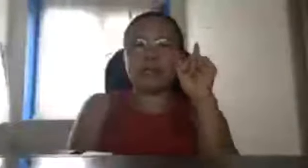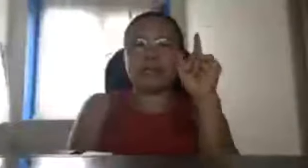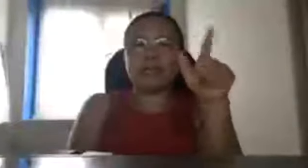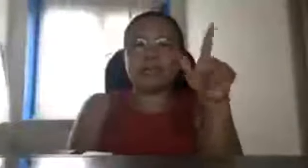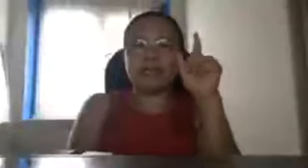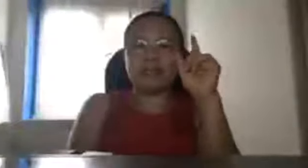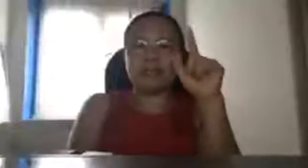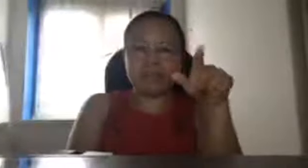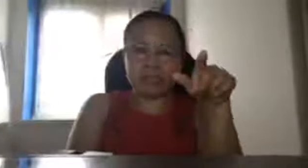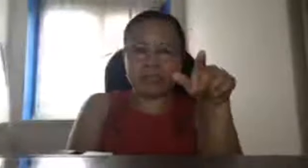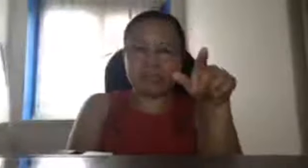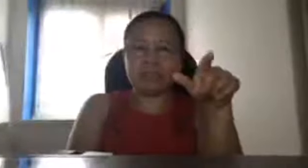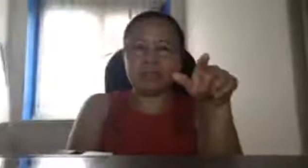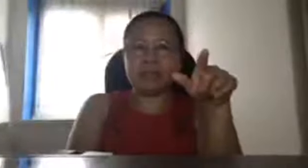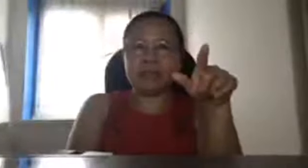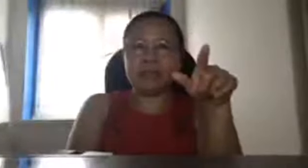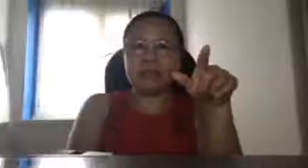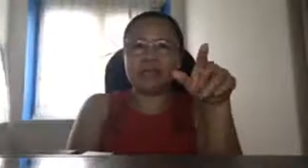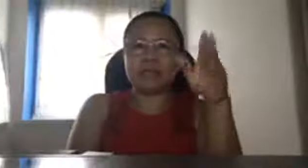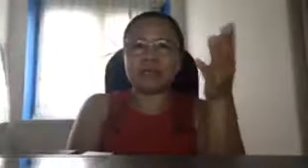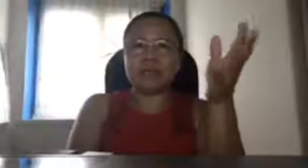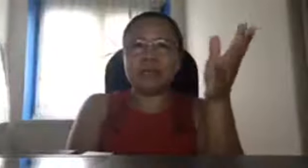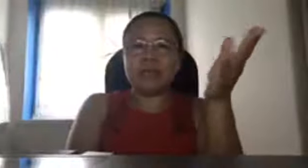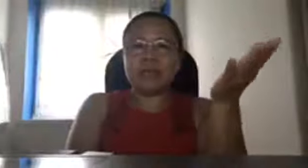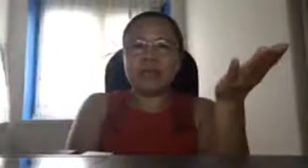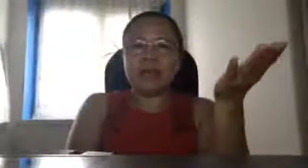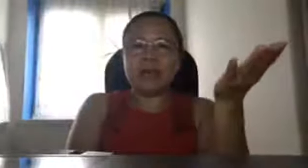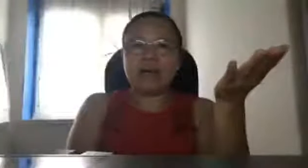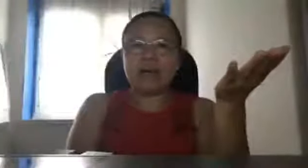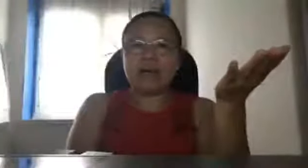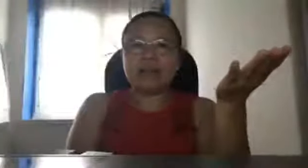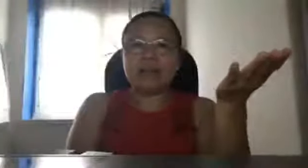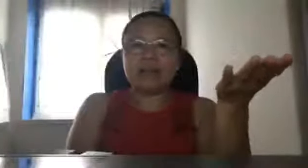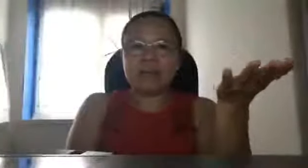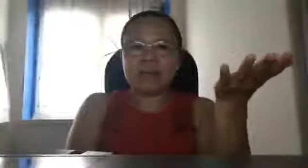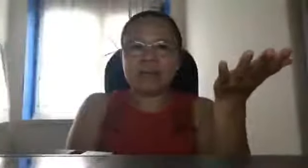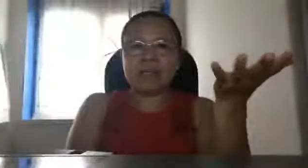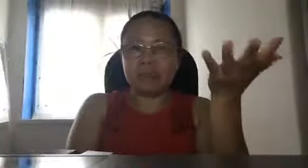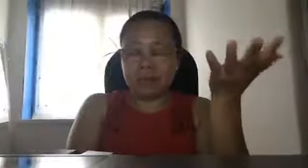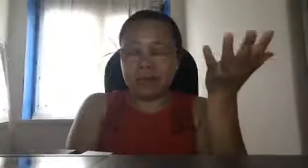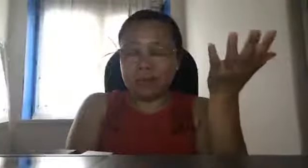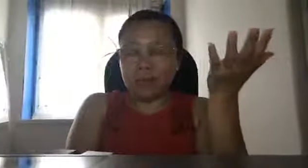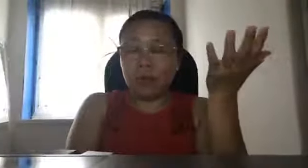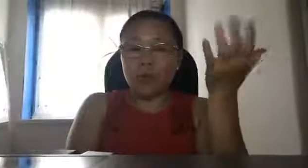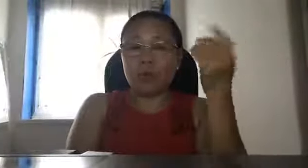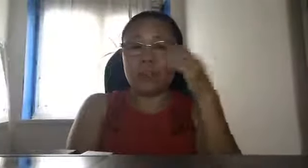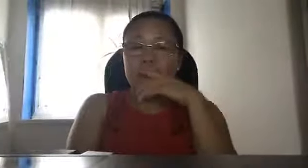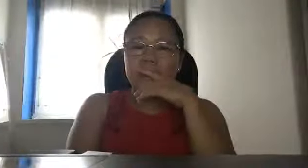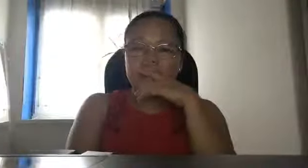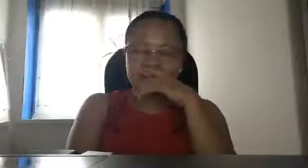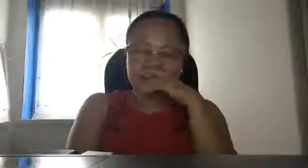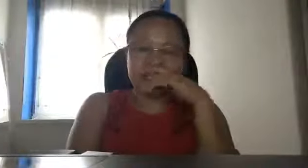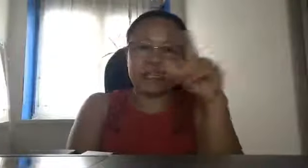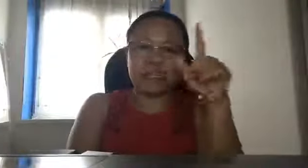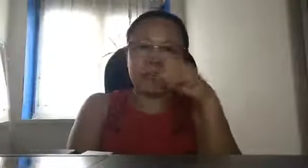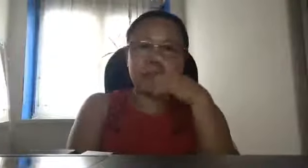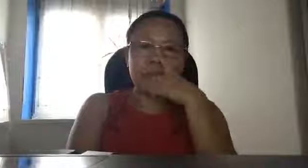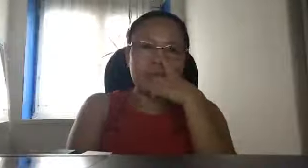ng illegal drugs dyan sa Pilipinas na ang dami naman na mga nahuhuli kasi ganito po daw